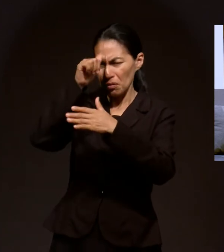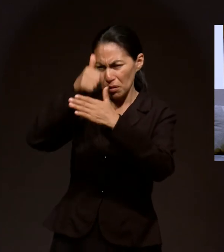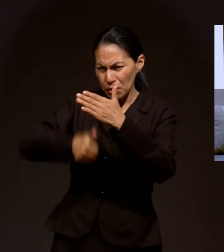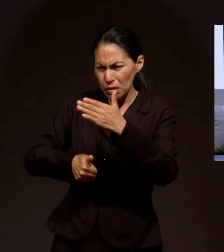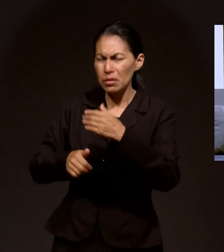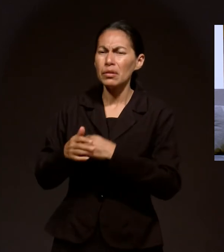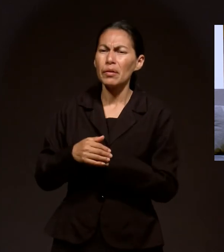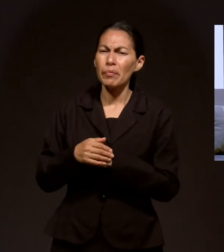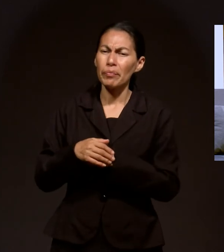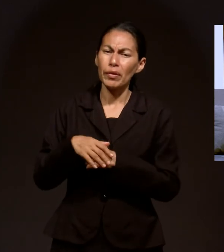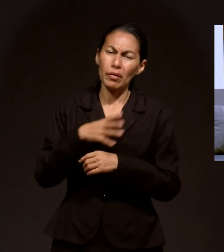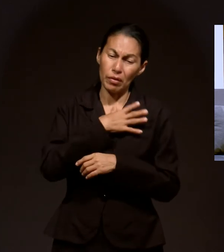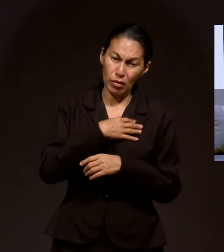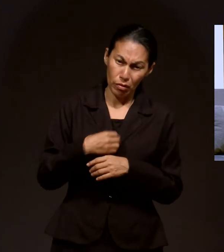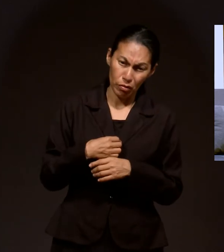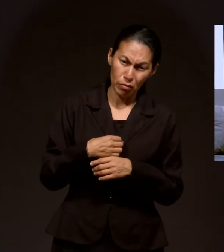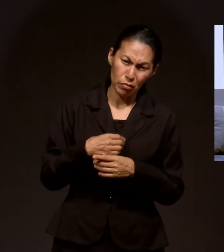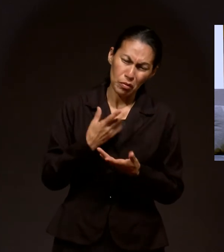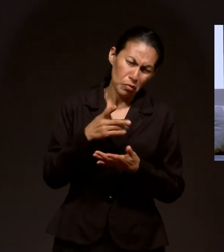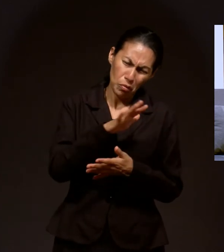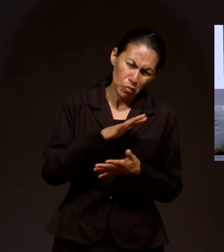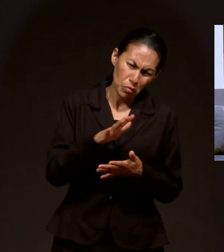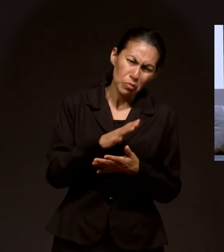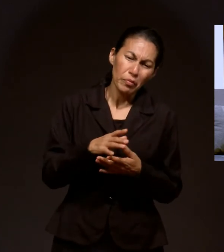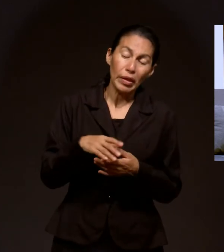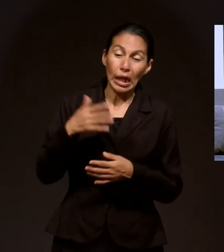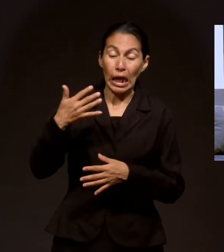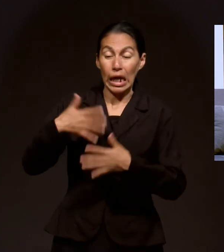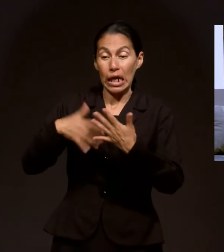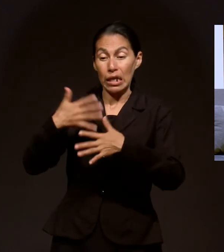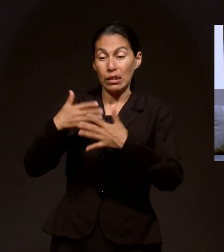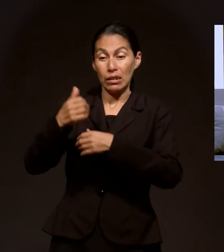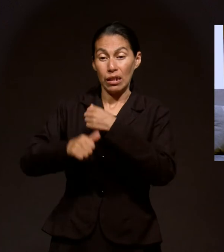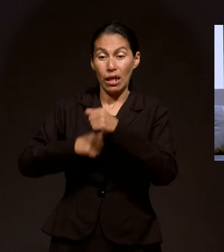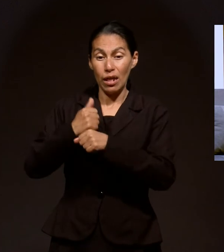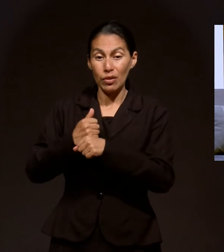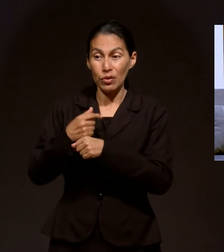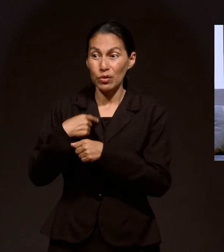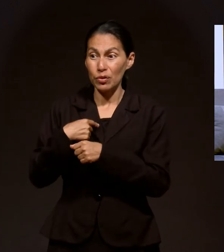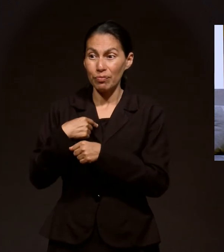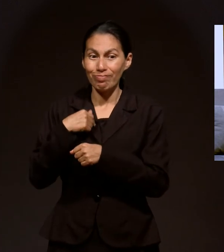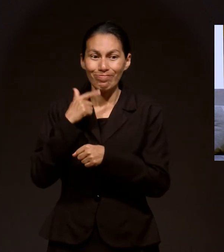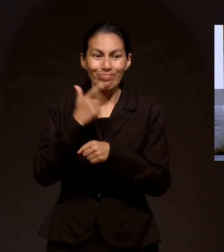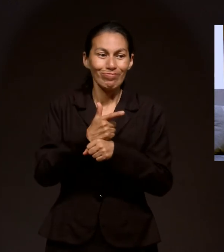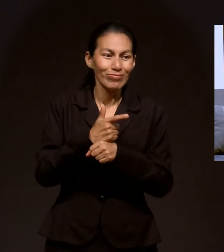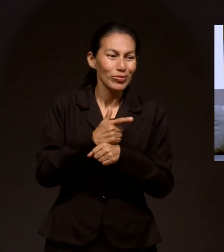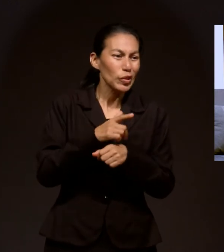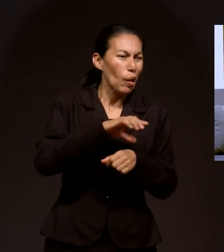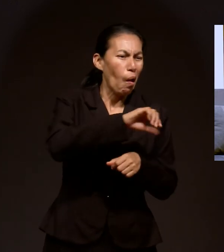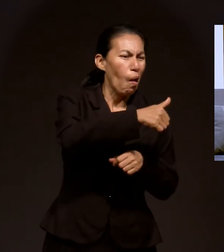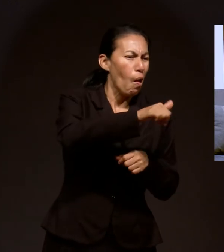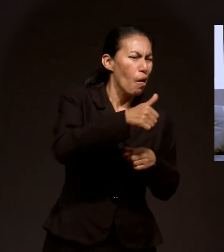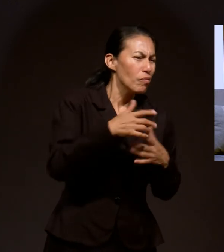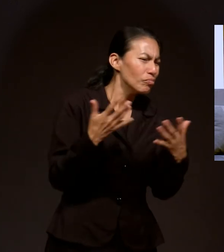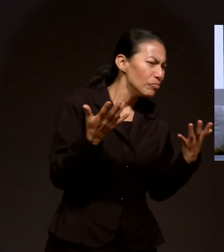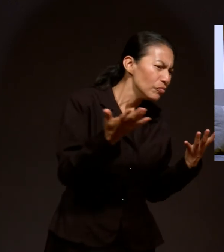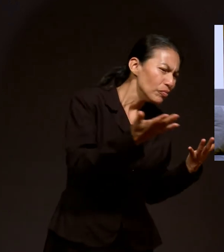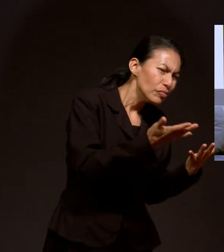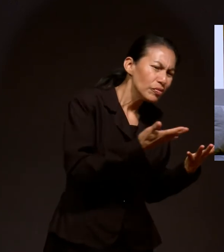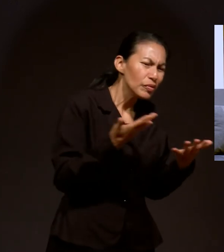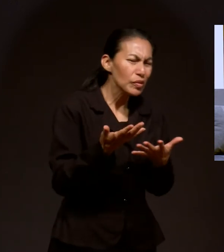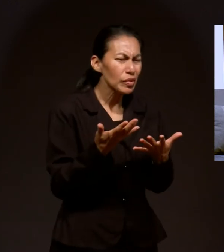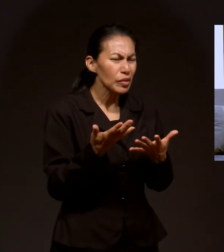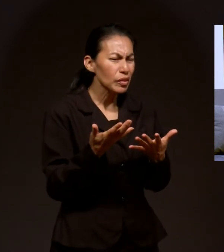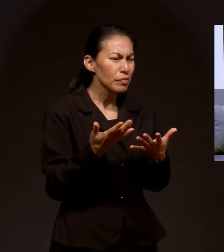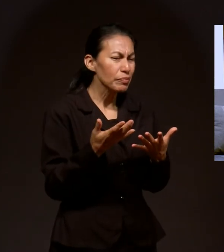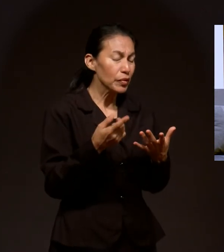decidí salir de la iglesia, a darme una vuelta por el mundo. Y en esa vuelta por el mundo, pues, nos fuimos bien abajo.